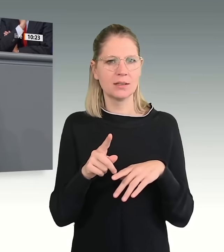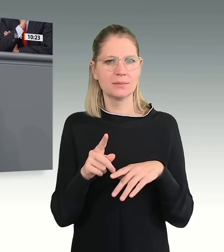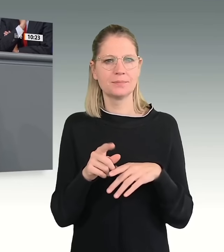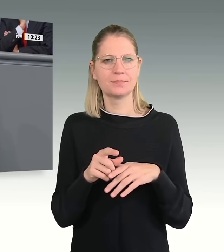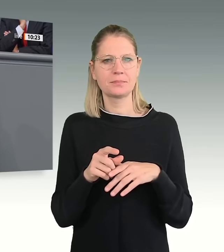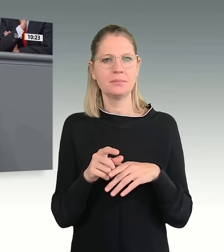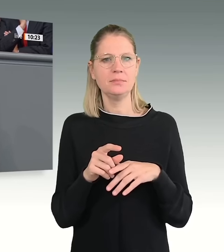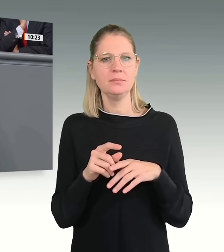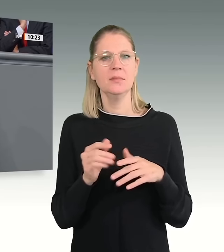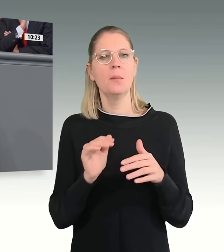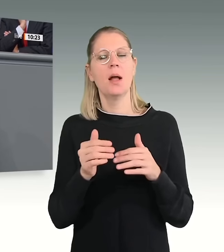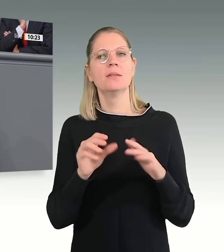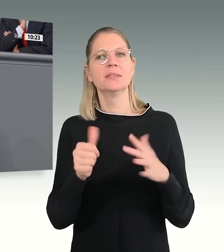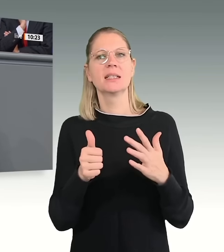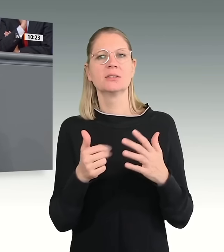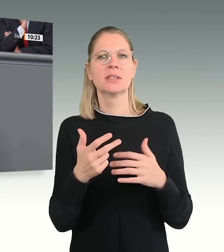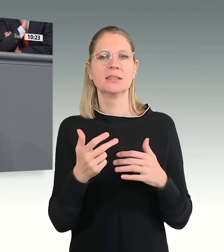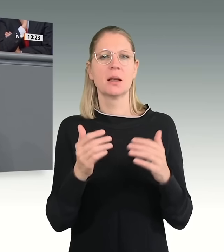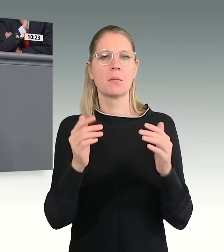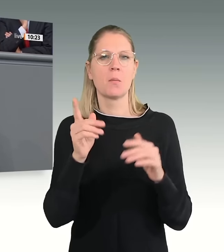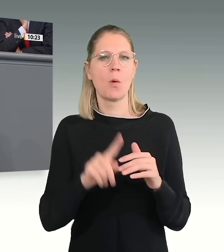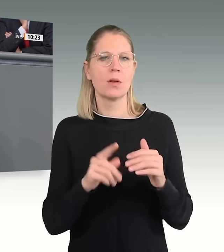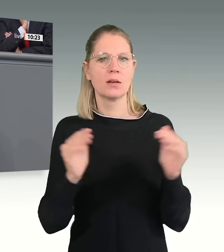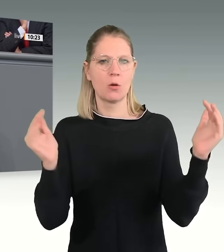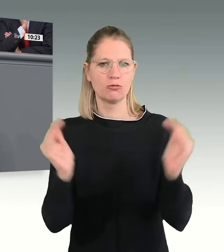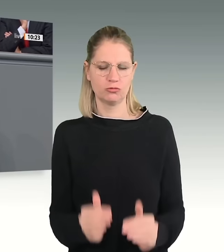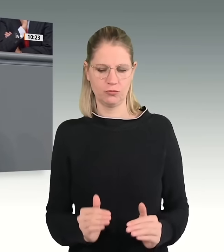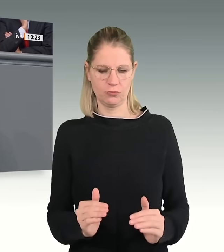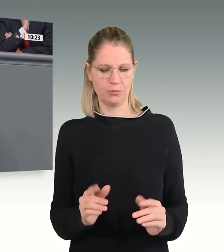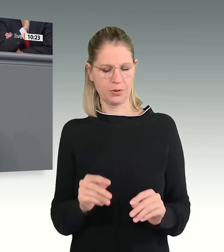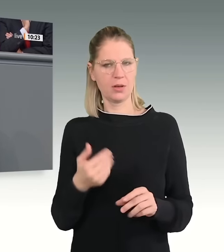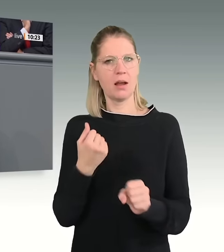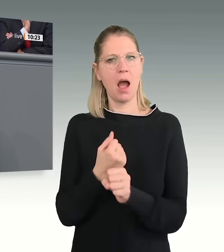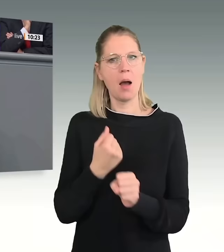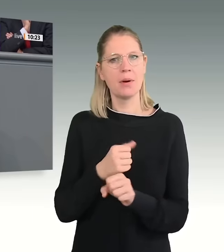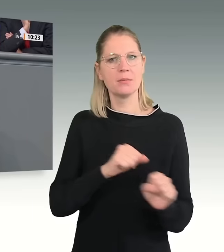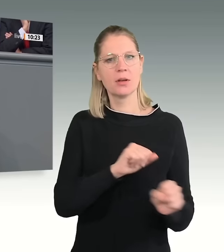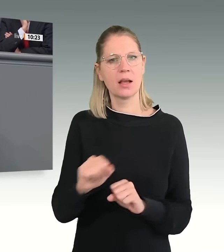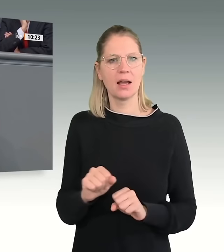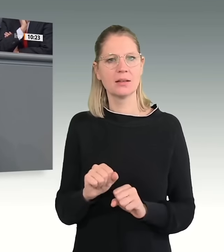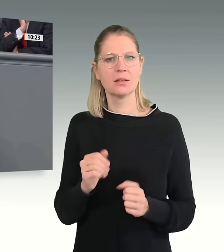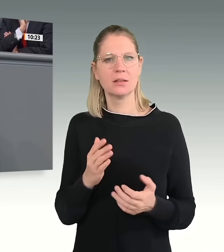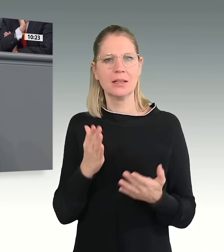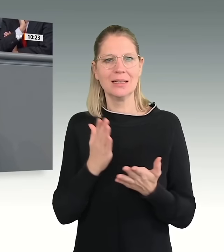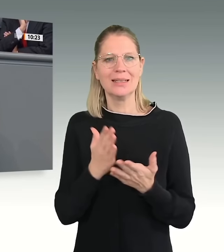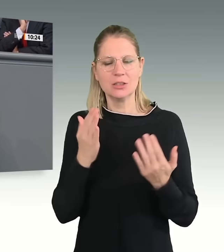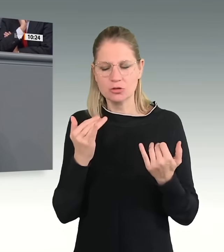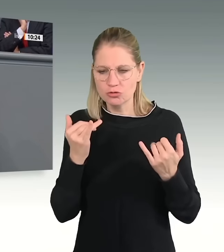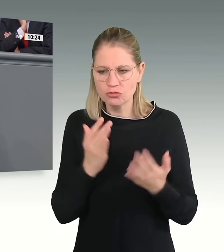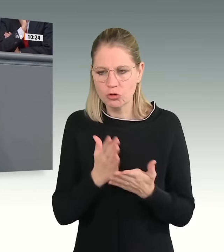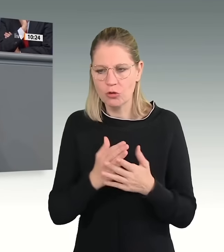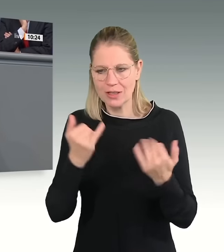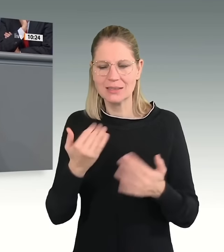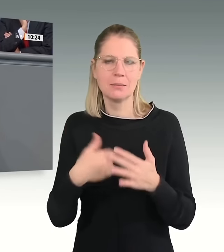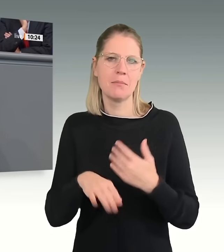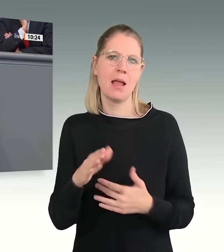Ihre Umsetzungsgeschwindigkeit erinnert eher an eine Schnecke in diesem Zusammenhang, als dass diese Ambitionslosigkeit, die